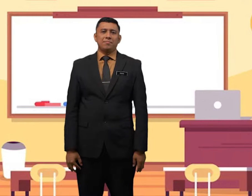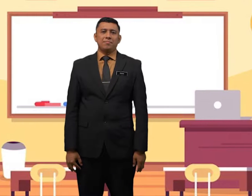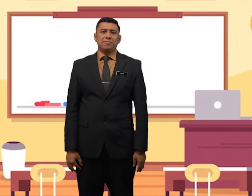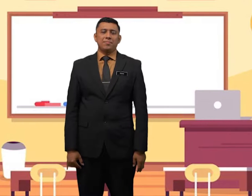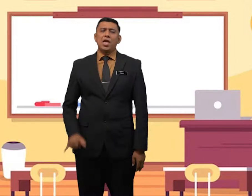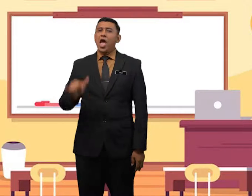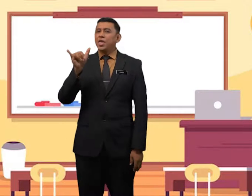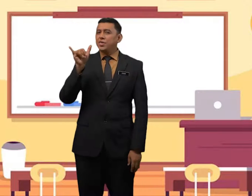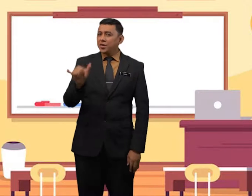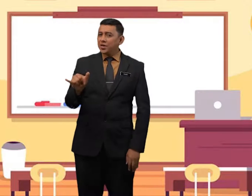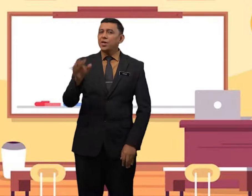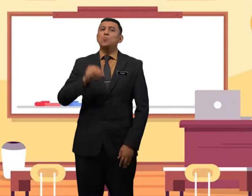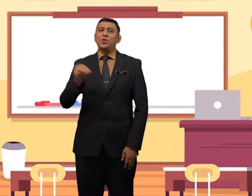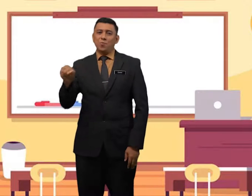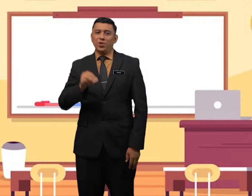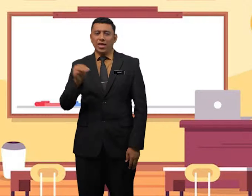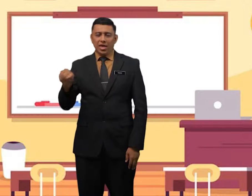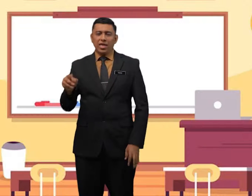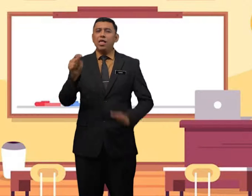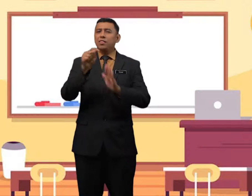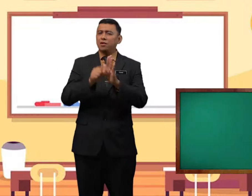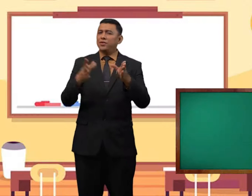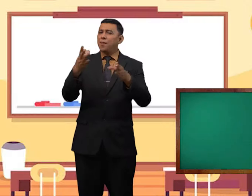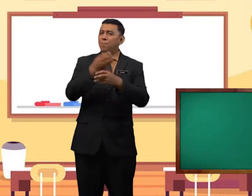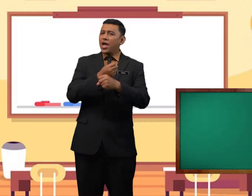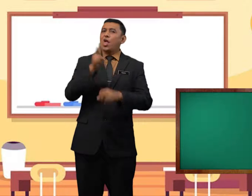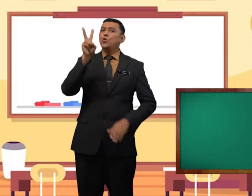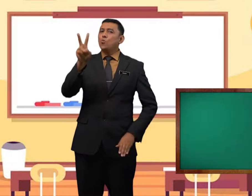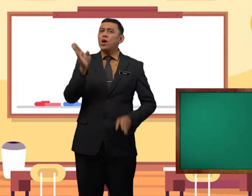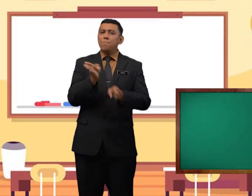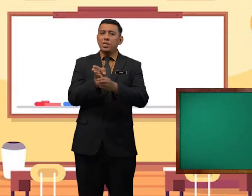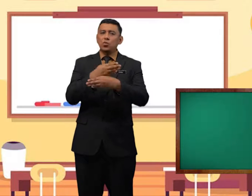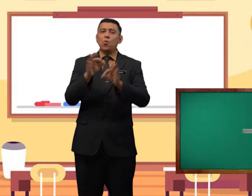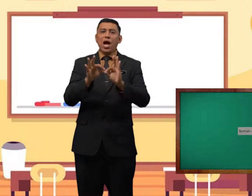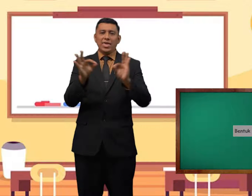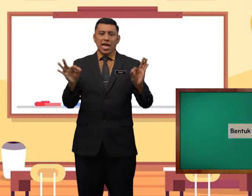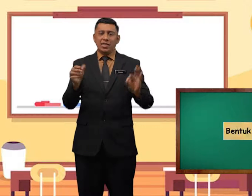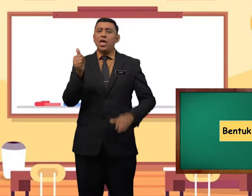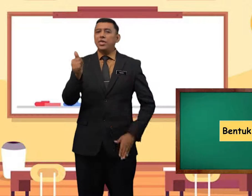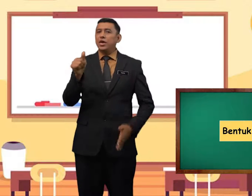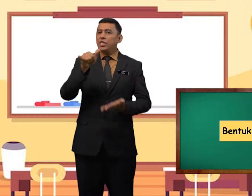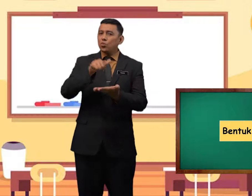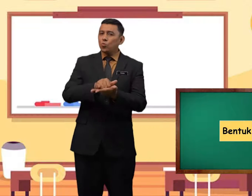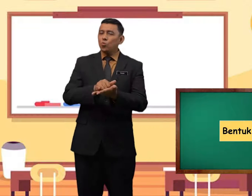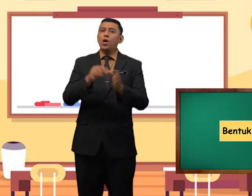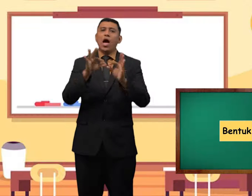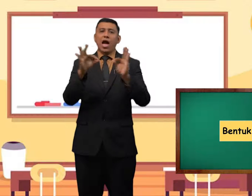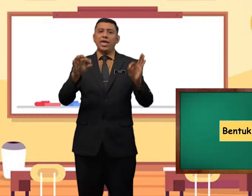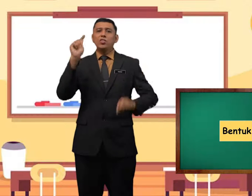ya, murid-murid, terdapat dua bentuk ayat, iaitu ayat